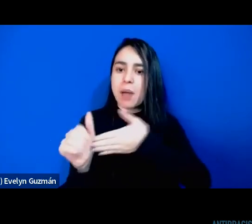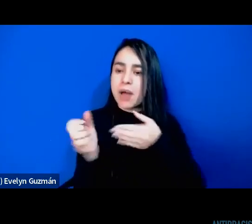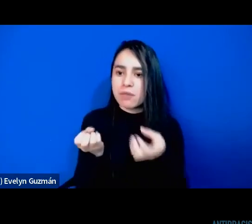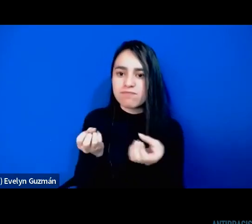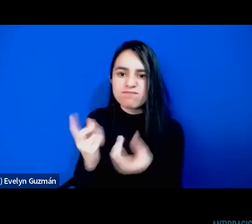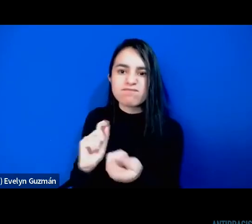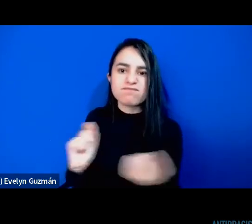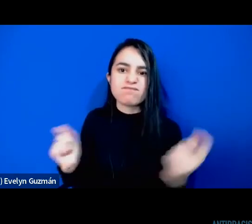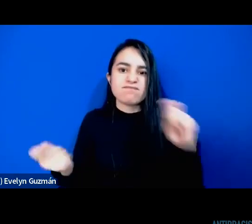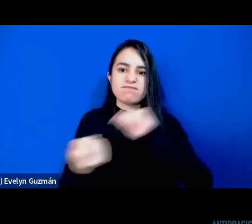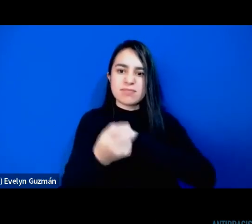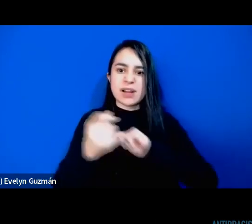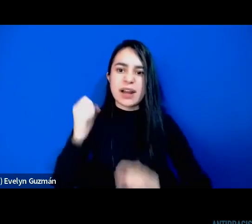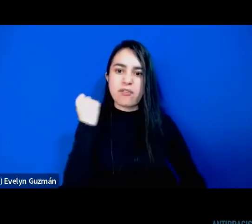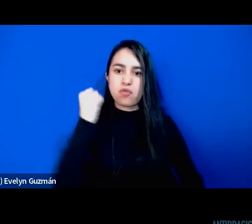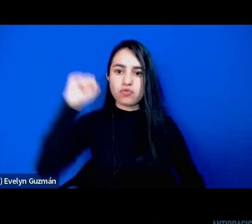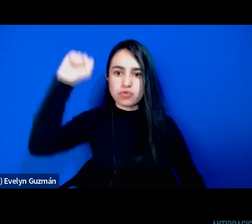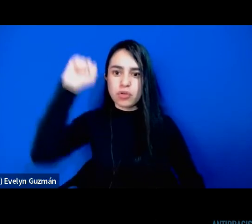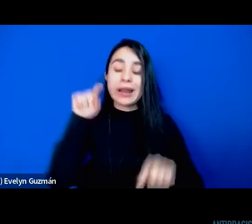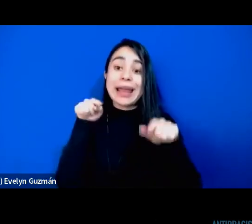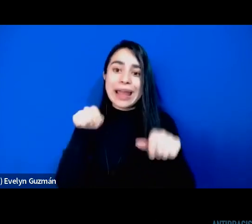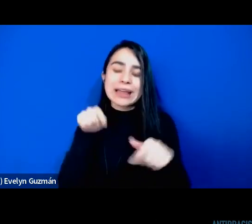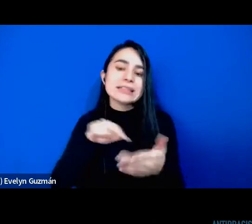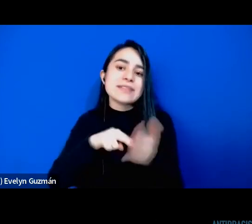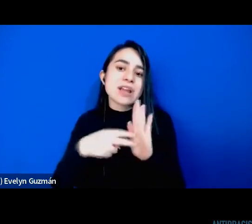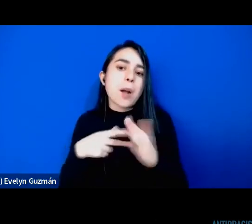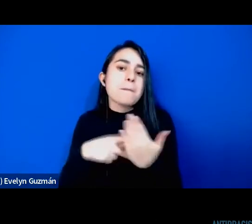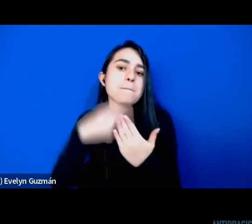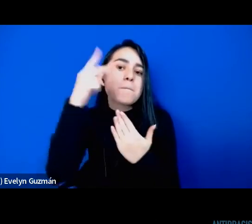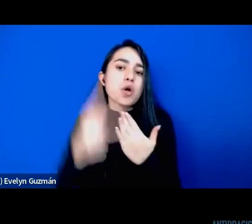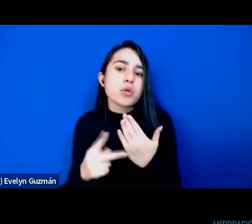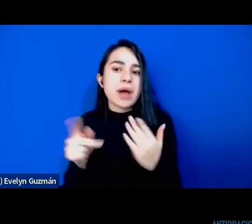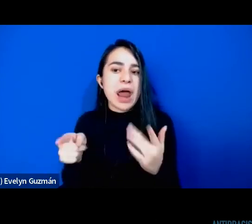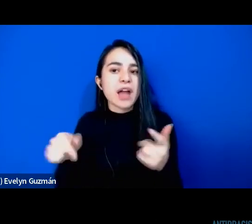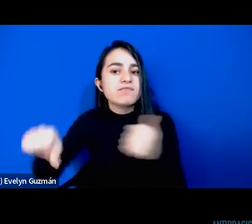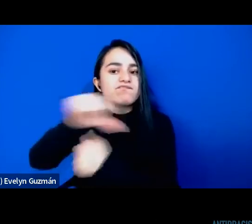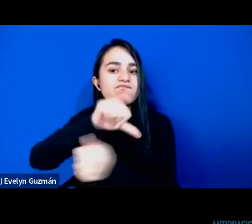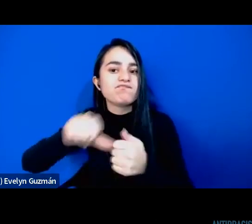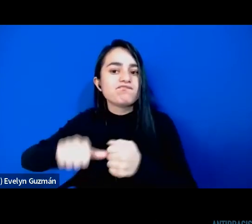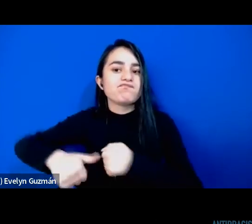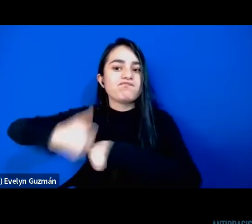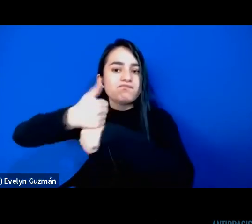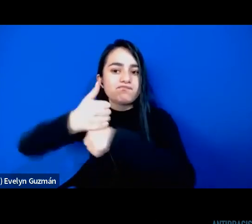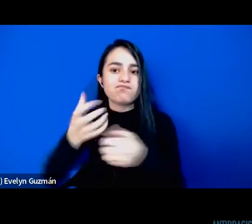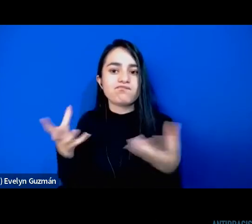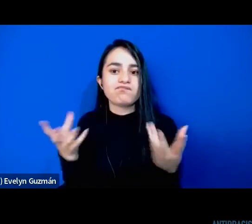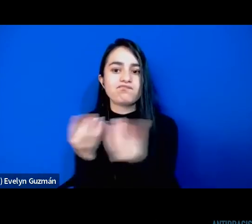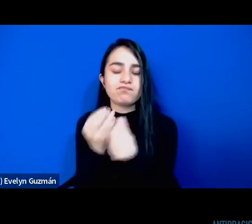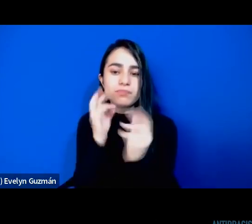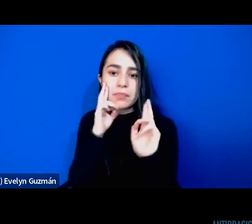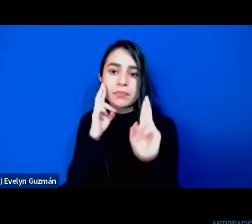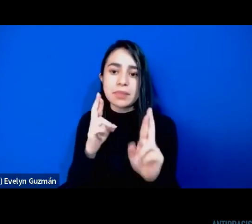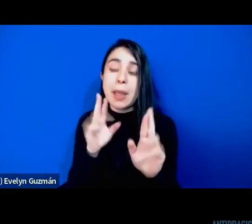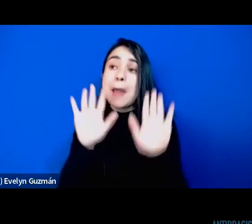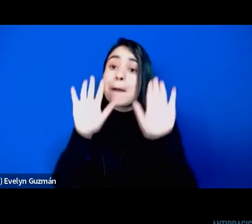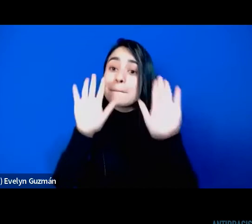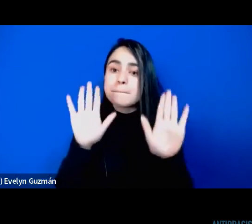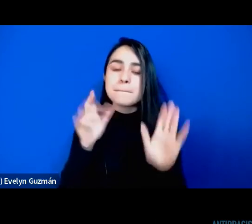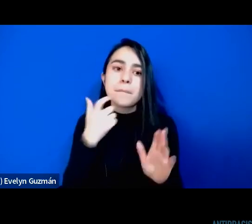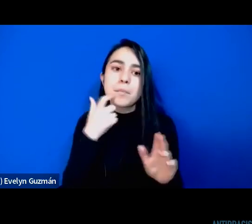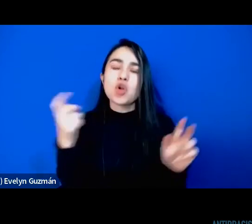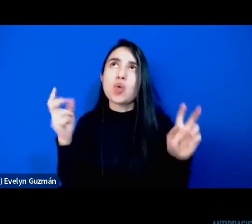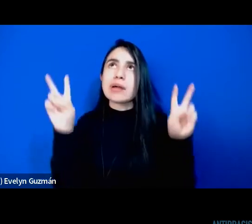Estamos pensando en un proyecto emancipatorio, no se estaban pensando únicamente como en términos de